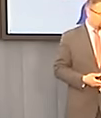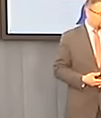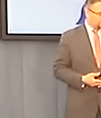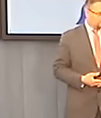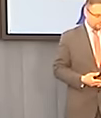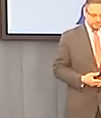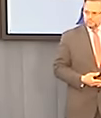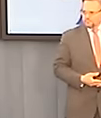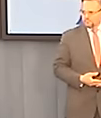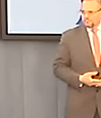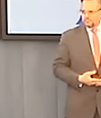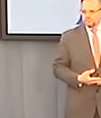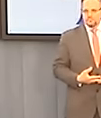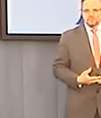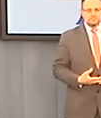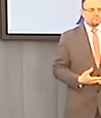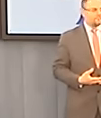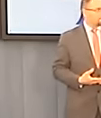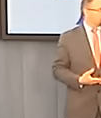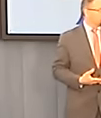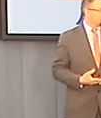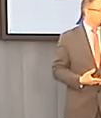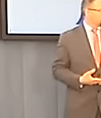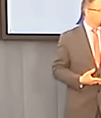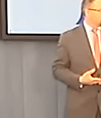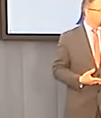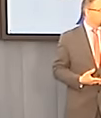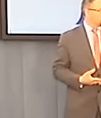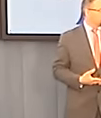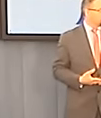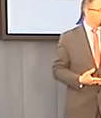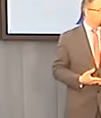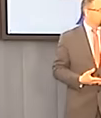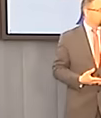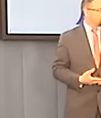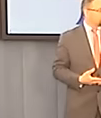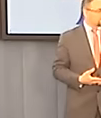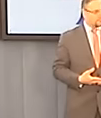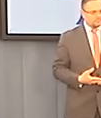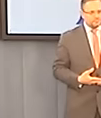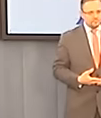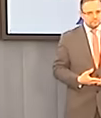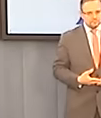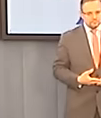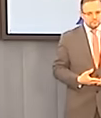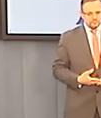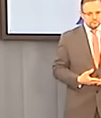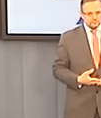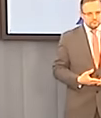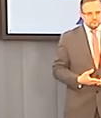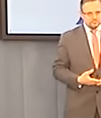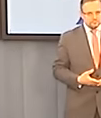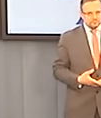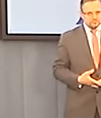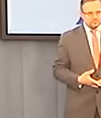pochodzi z odnawialnych źródeł energii. U nas mówi się, że będziemy awangardą węgla. Jakbyście sobie Państwo popatrzyli, jak wygląda mapa sprzedaży